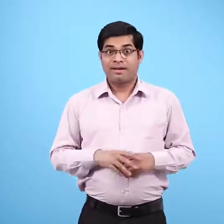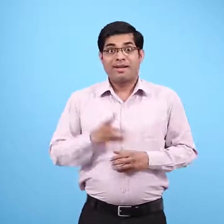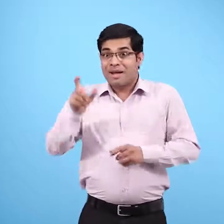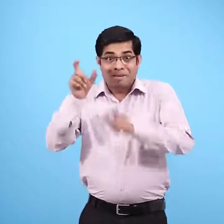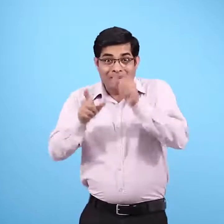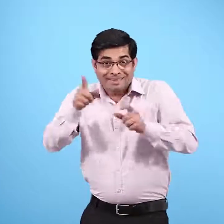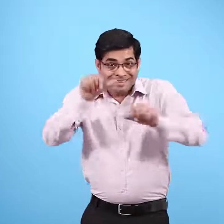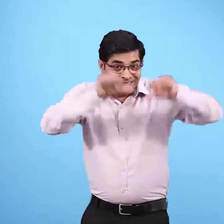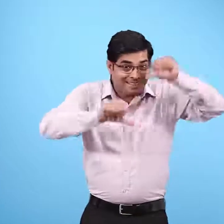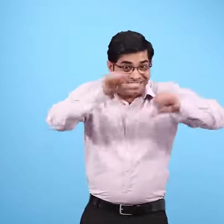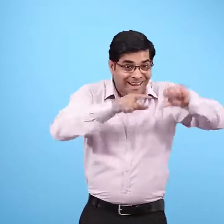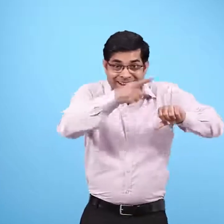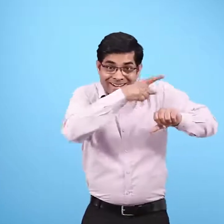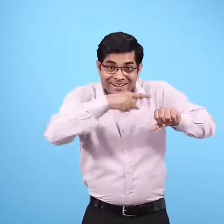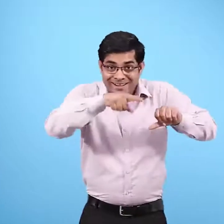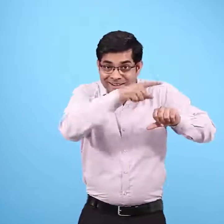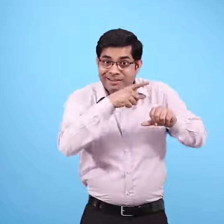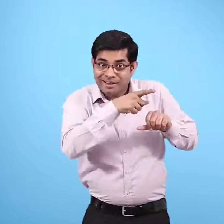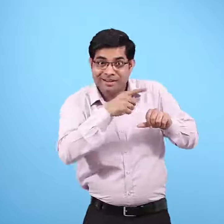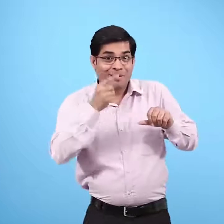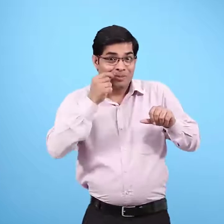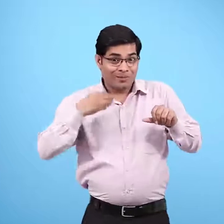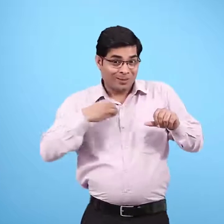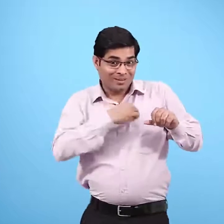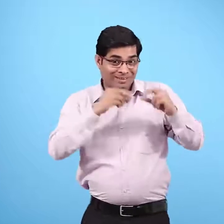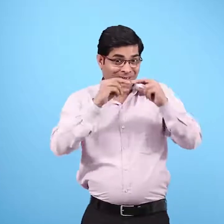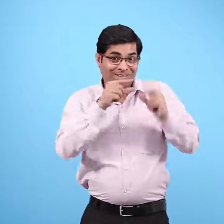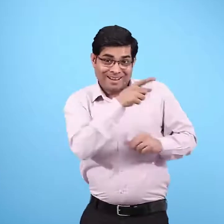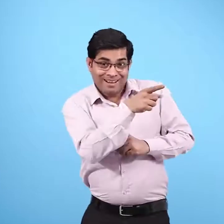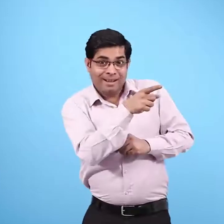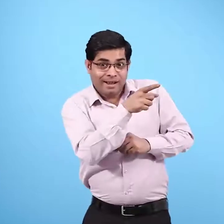वे यह भी देख पाए जब मार्टिन दुखी या परेशान होता